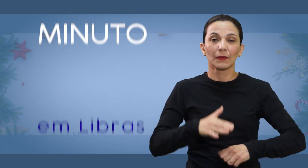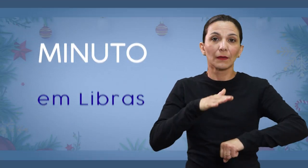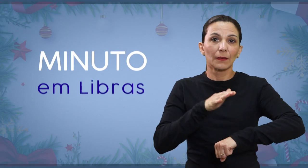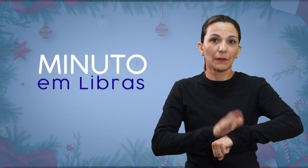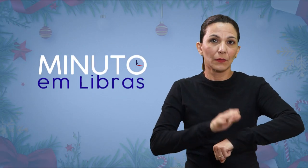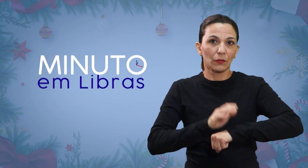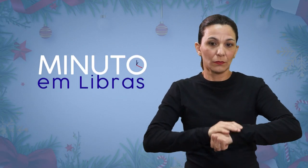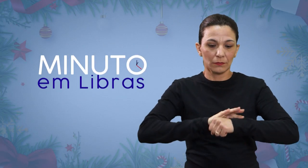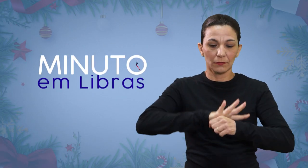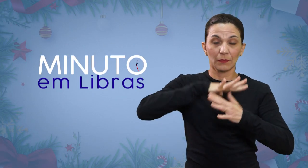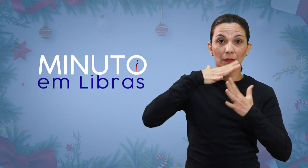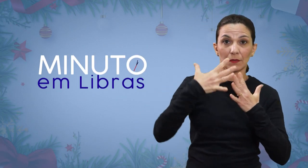Minuto em Libras